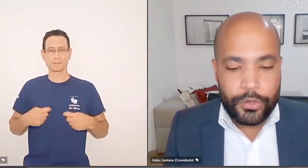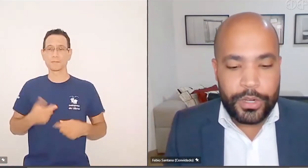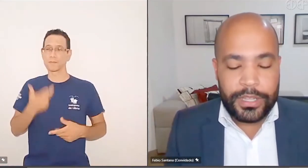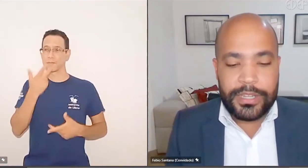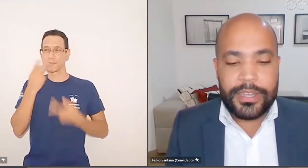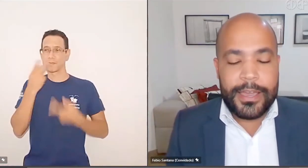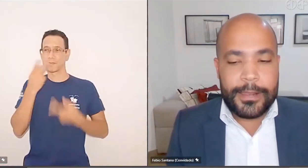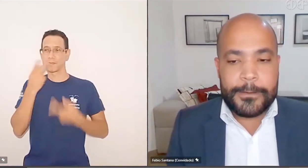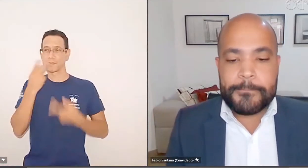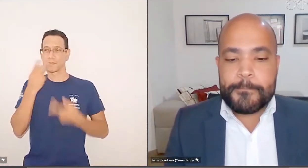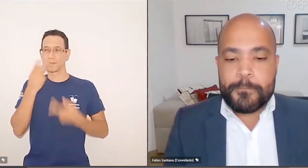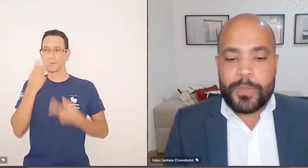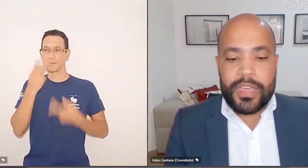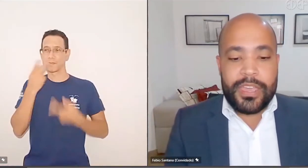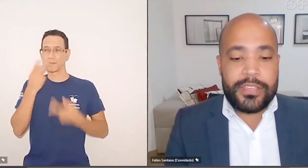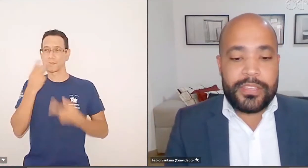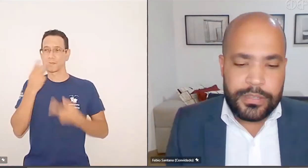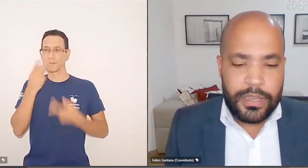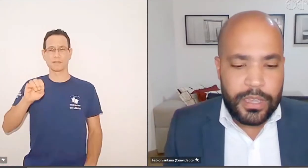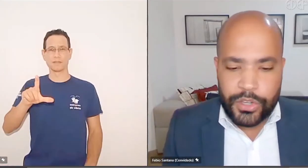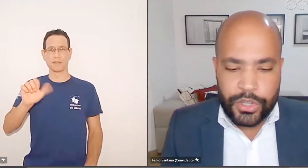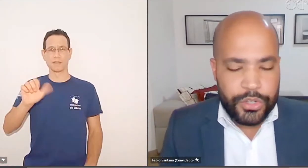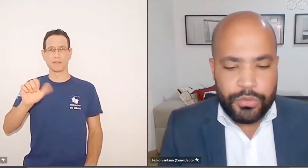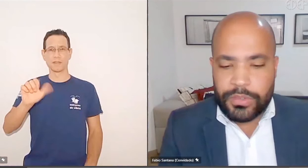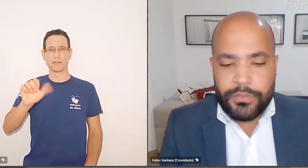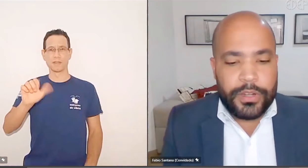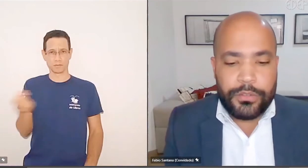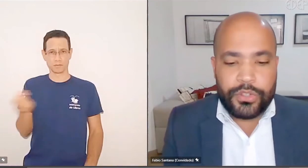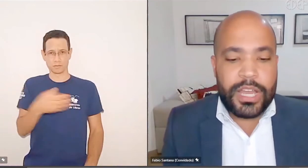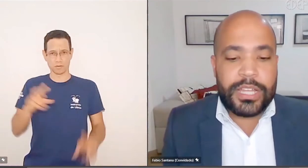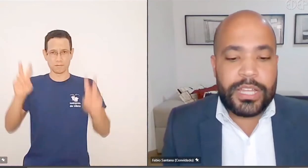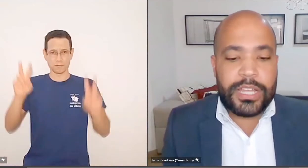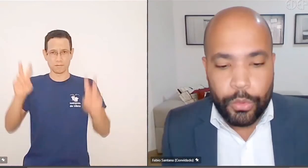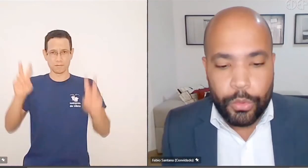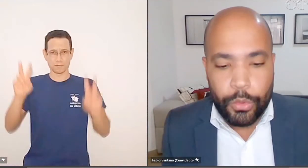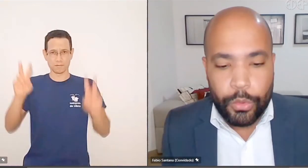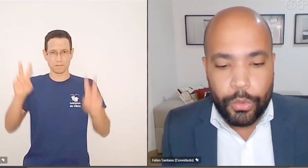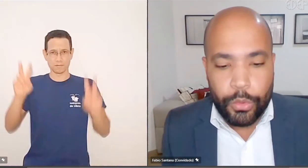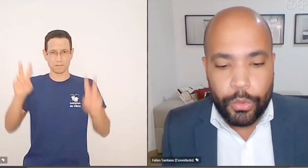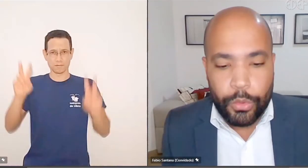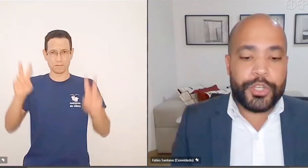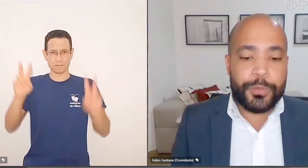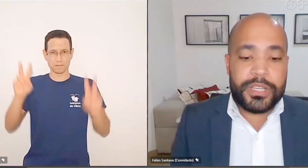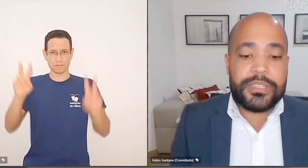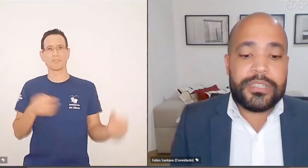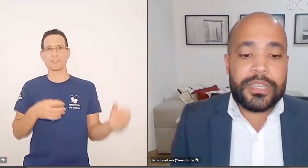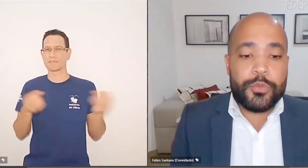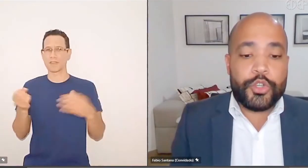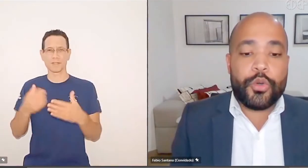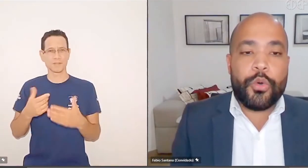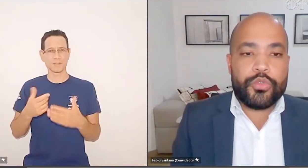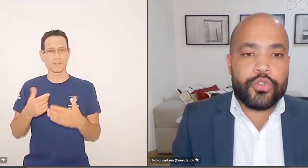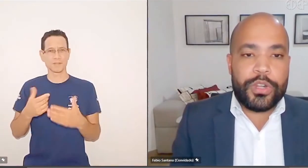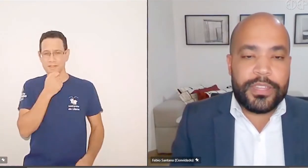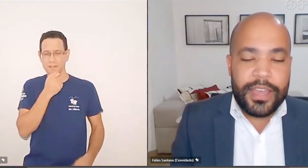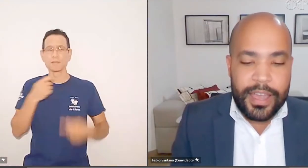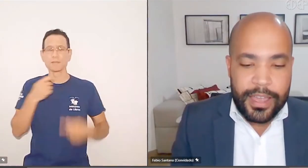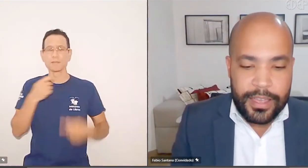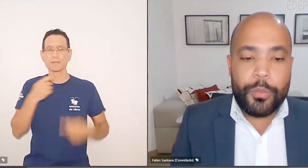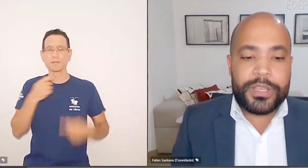muito bem pela doutora Daniela, esse tema não é recente, a gente não está falando de nada inovador, mas nós precisamos